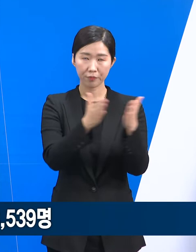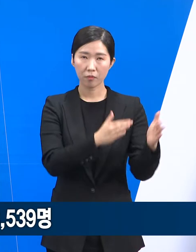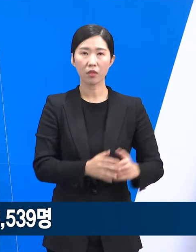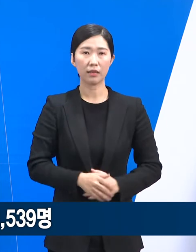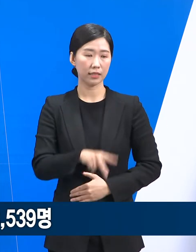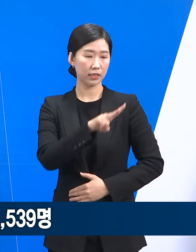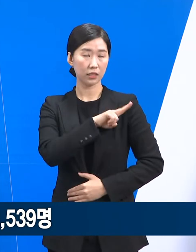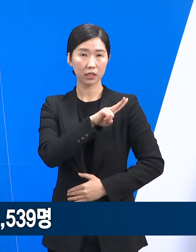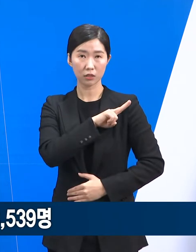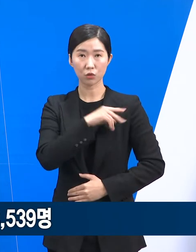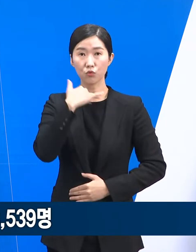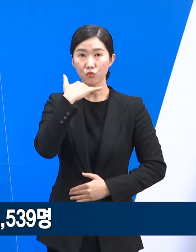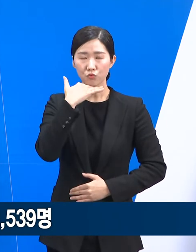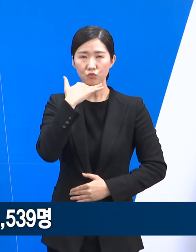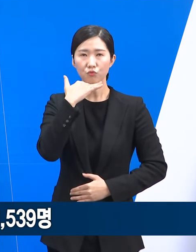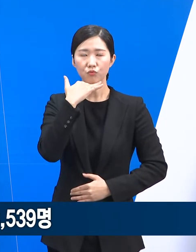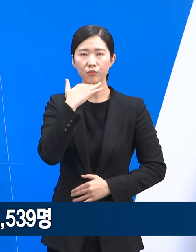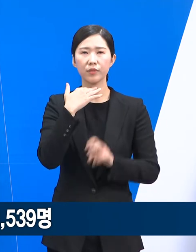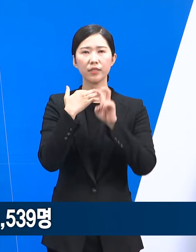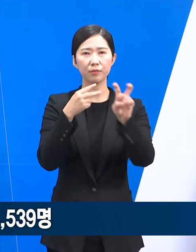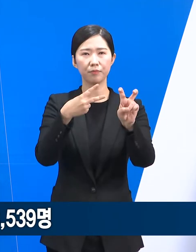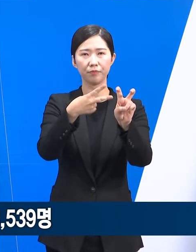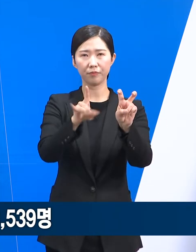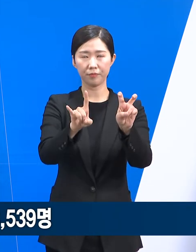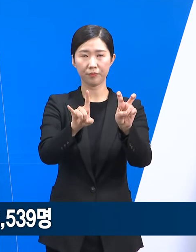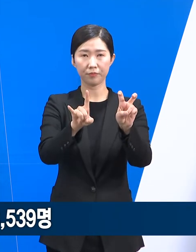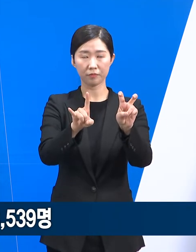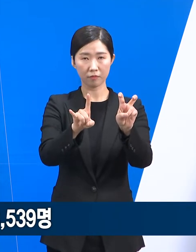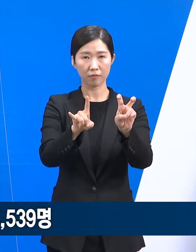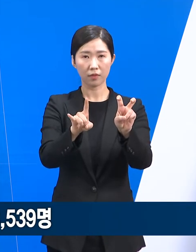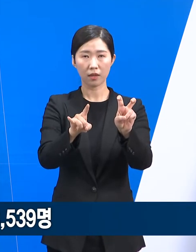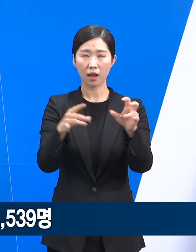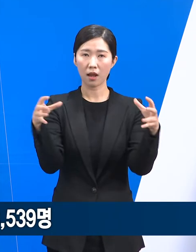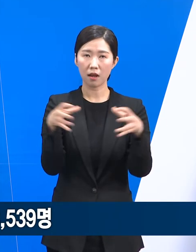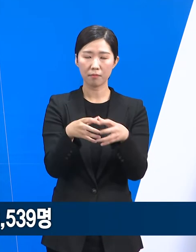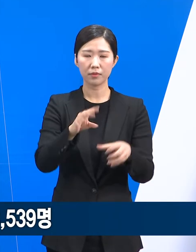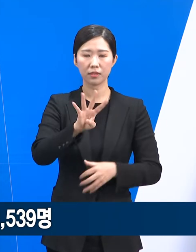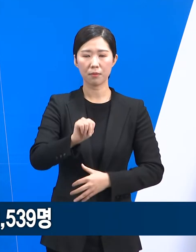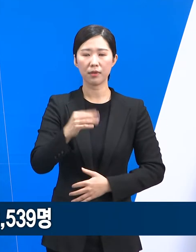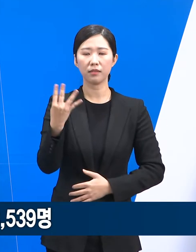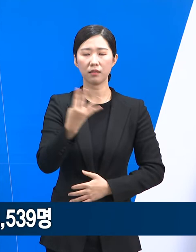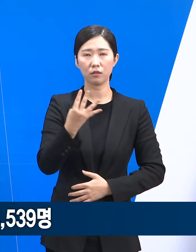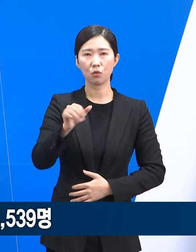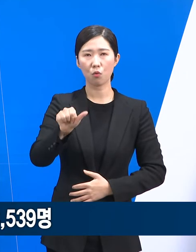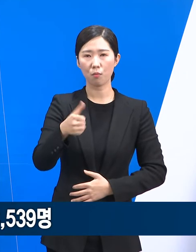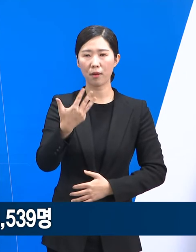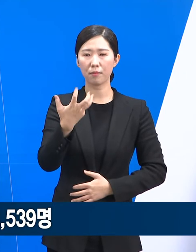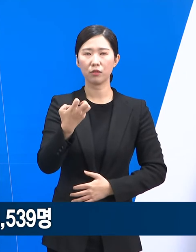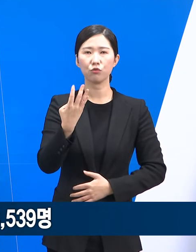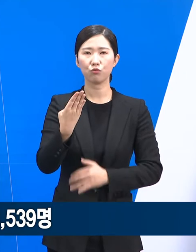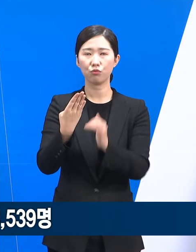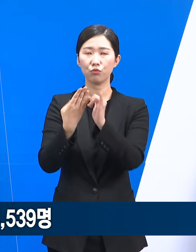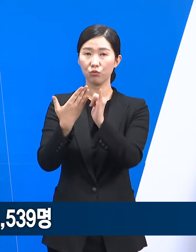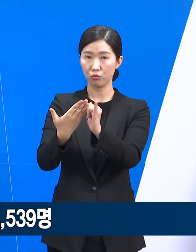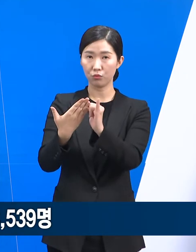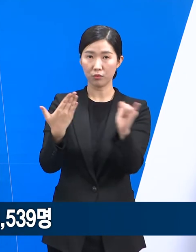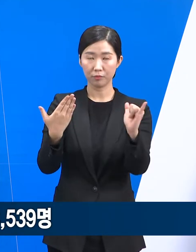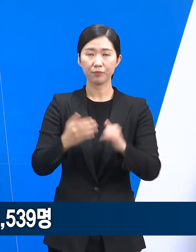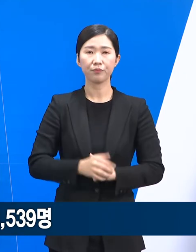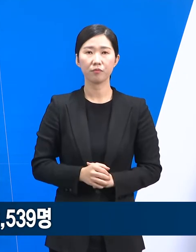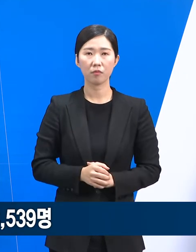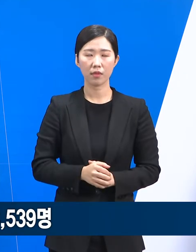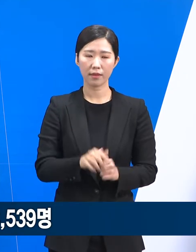확진자가 발생한 연령대는 20대로 총 4만 4,589명의 확진자가 발생하였으며 전체